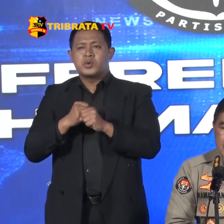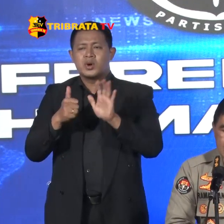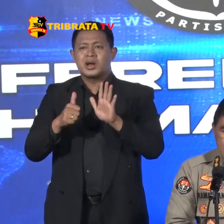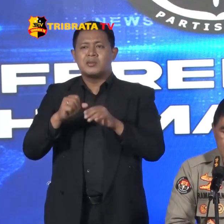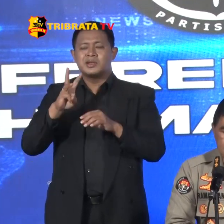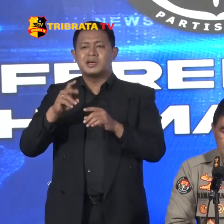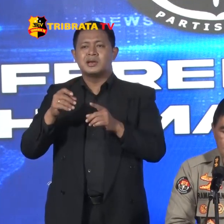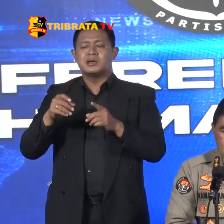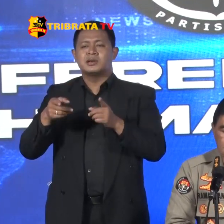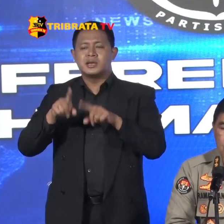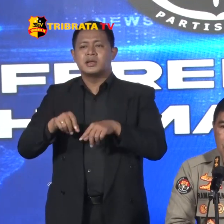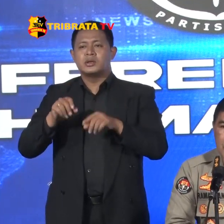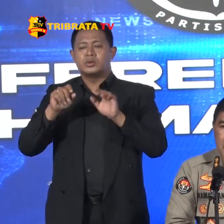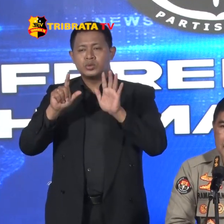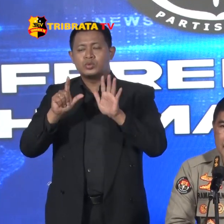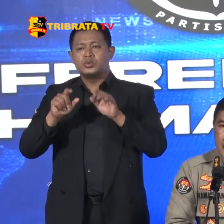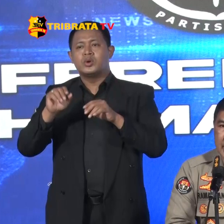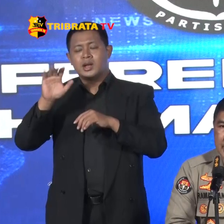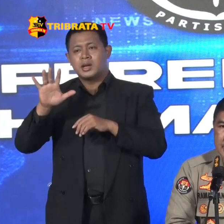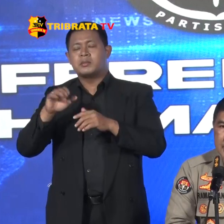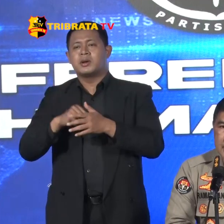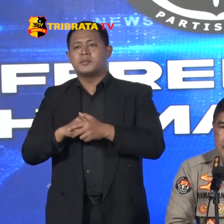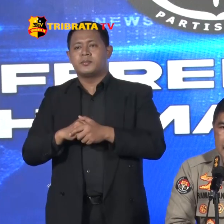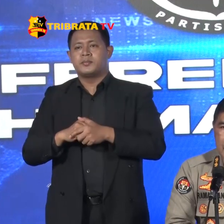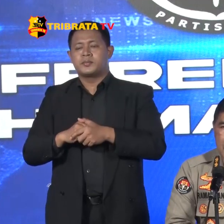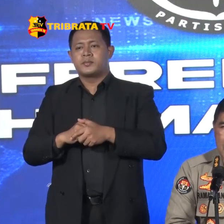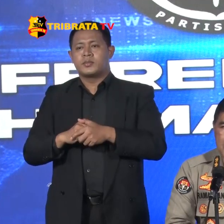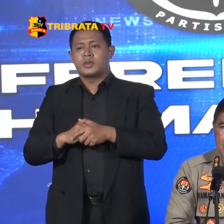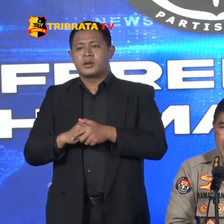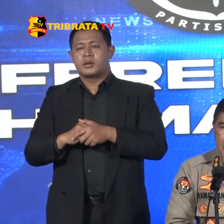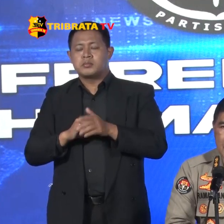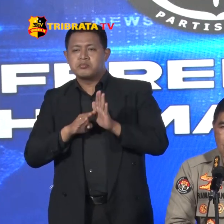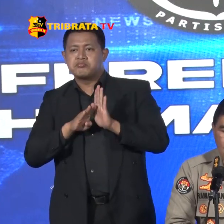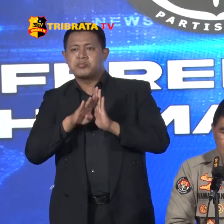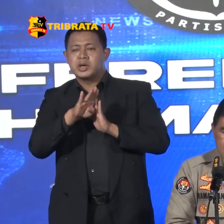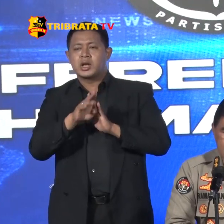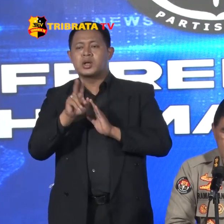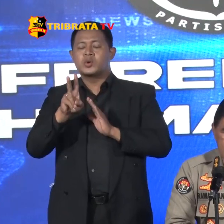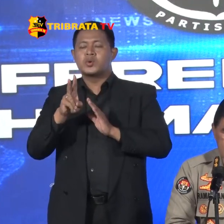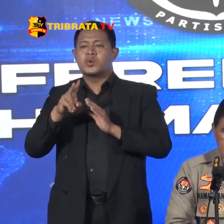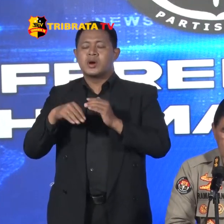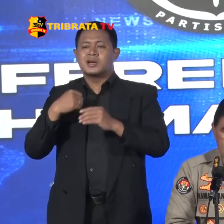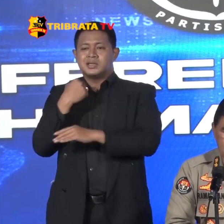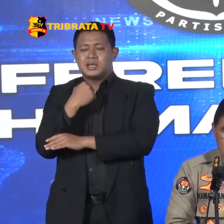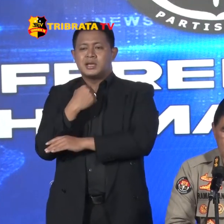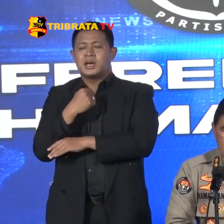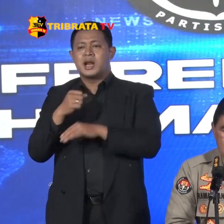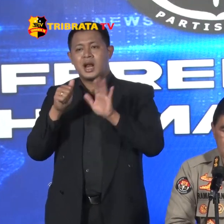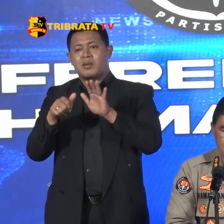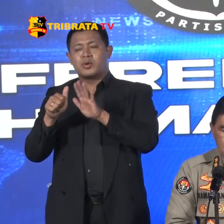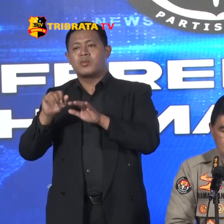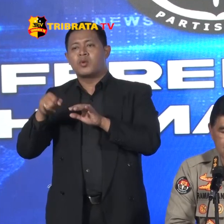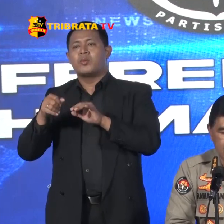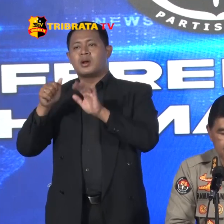3 kejadian Minggu ke-7 5 kejadian Sehingga Mengalami Peningkatan 2 kejadian Atau 66